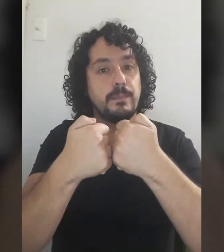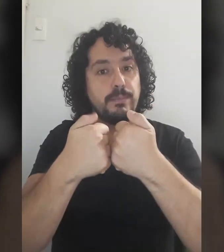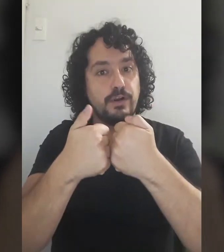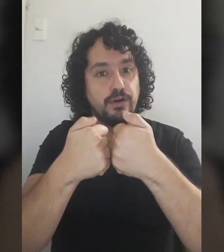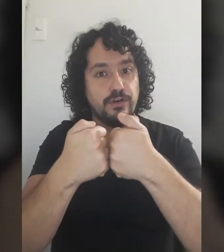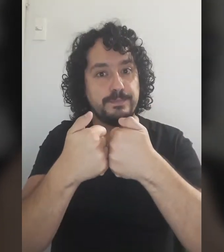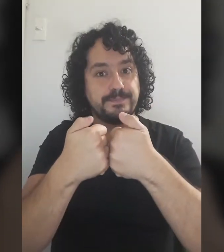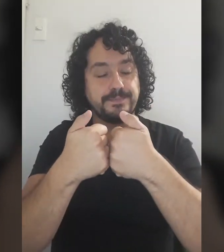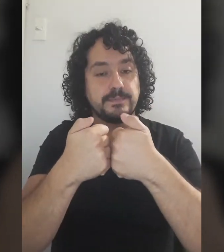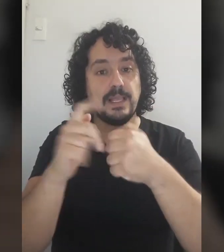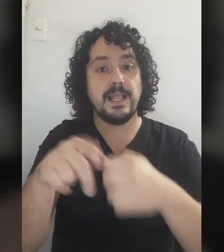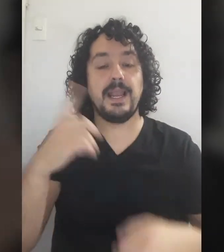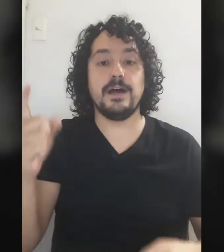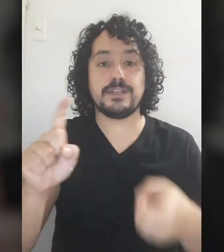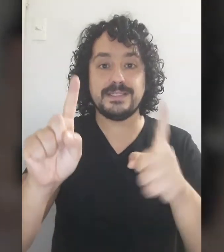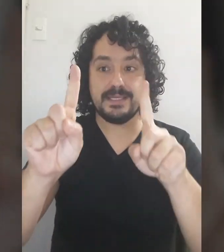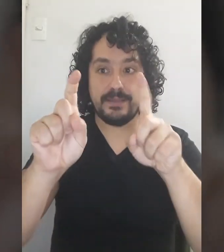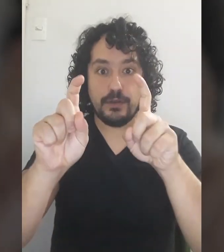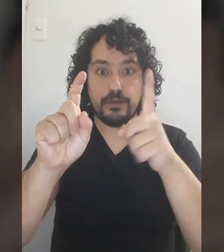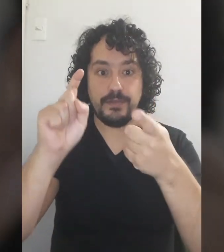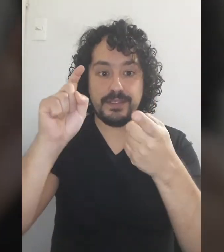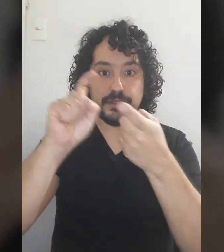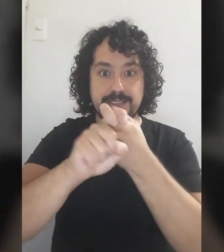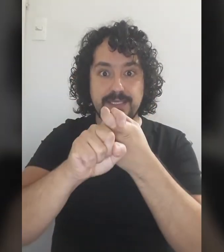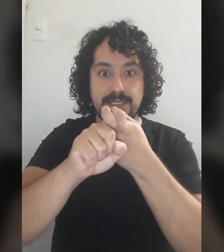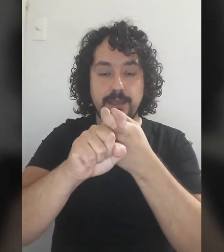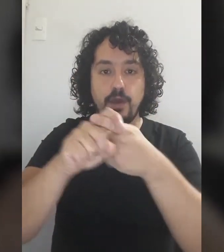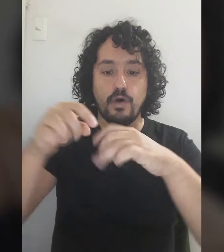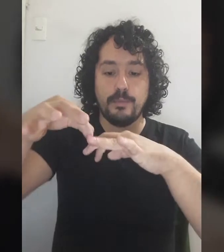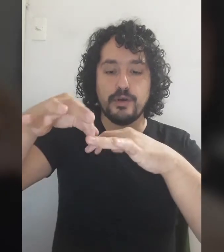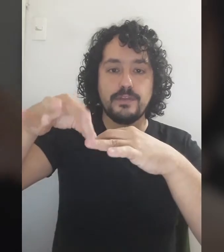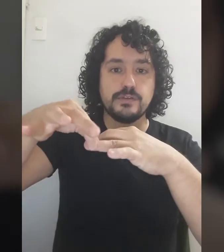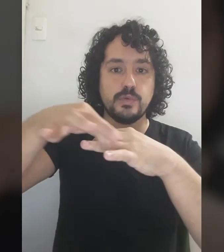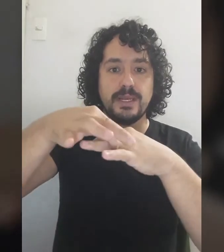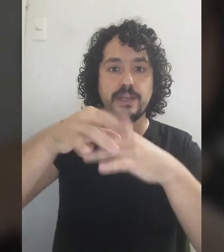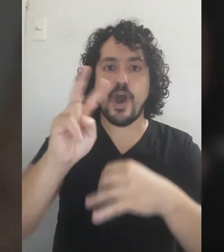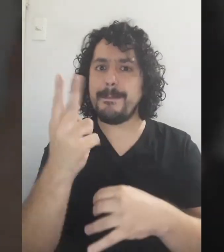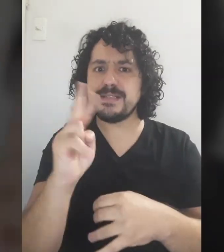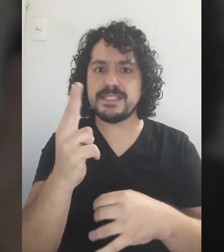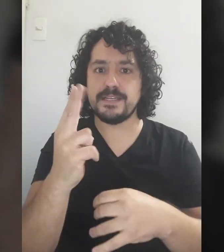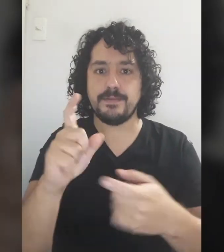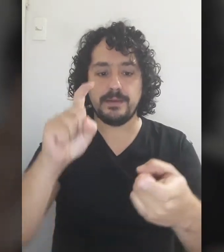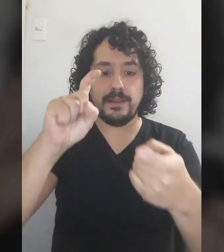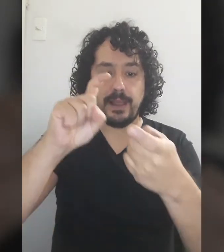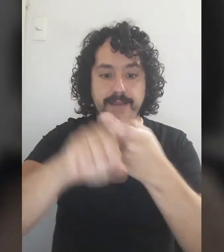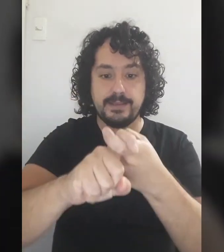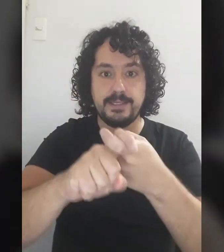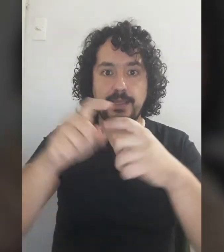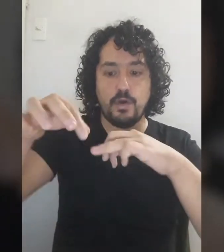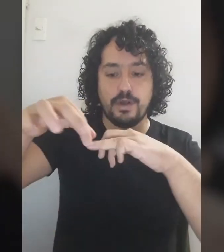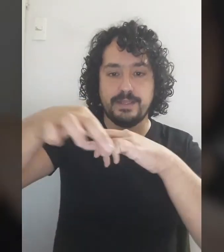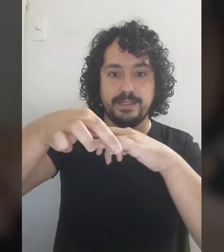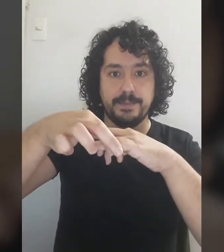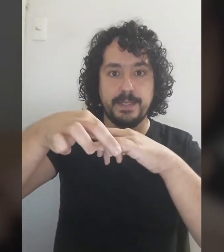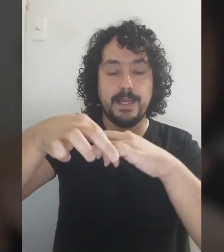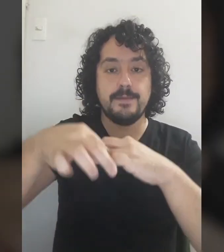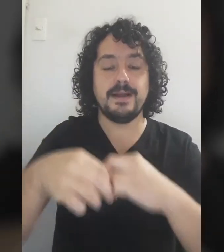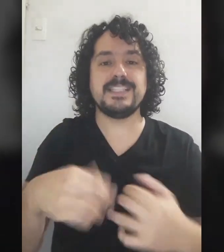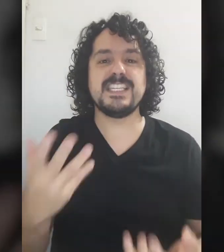pololo La otra seña de los deditos, sí O poniéndose un anillo Ambas sirven Así o así Vale, significa